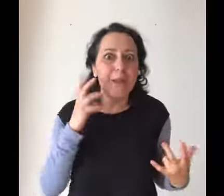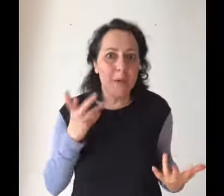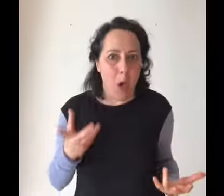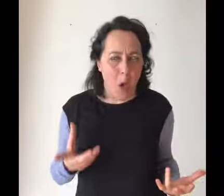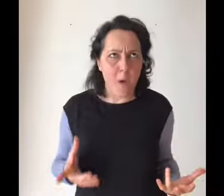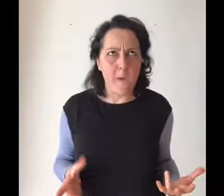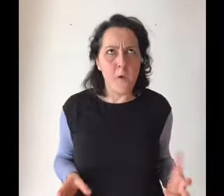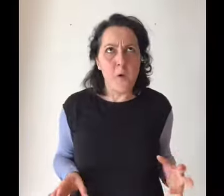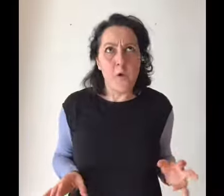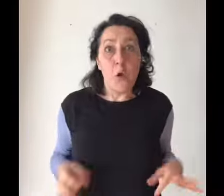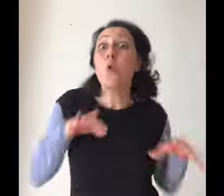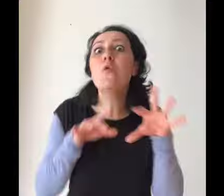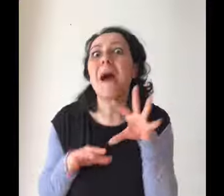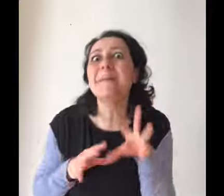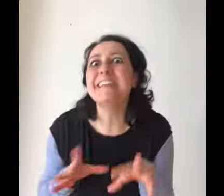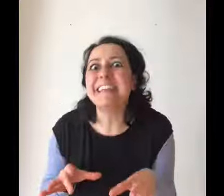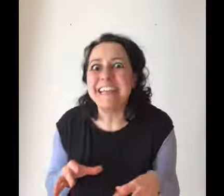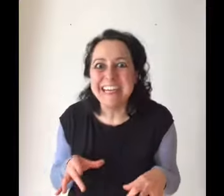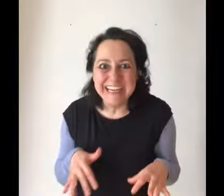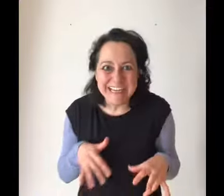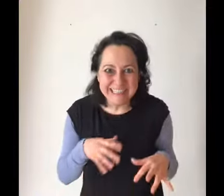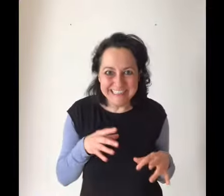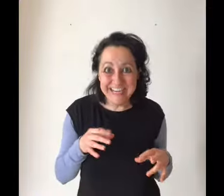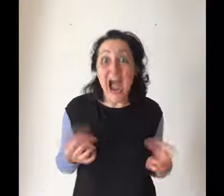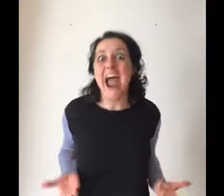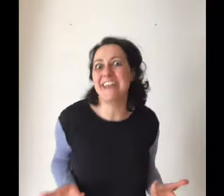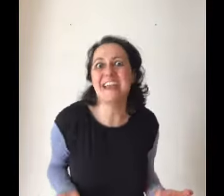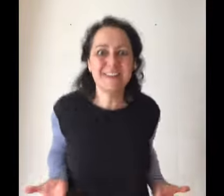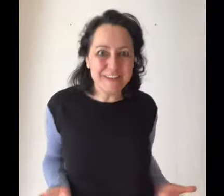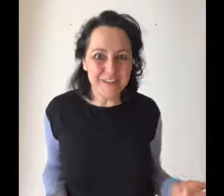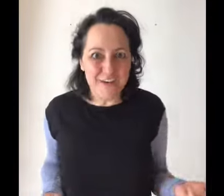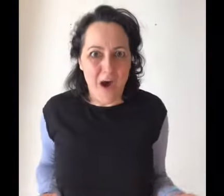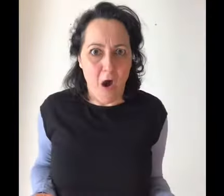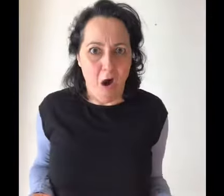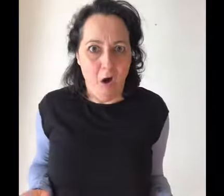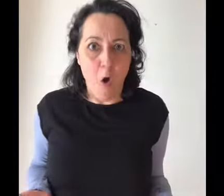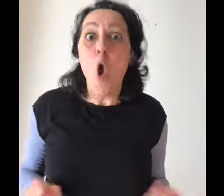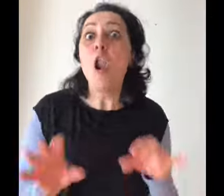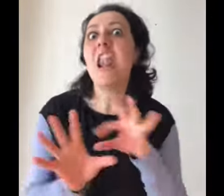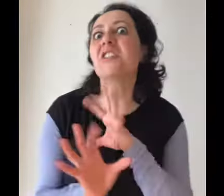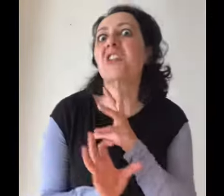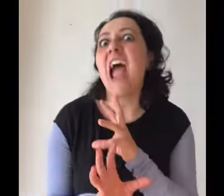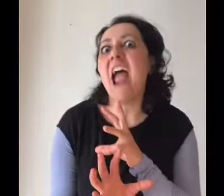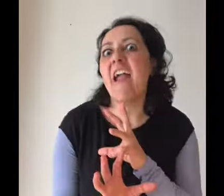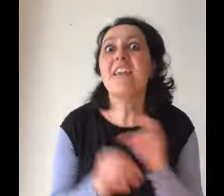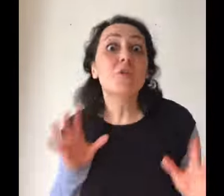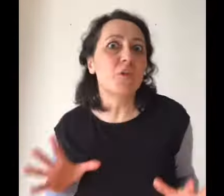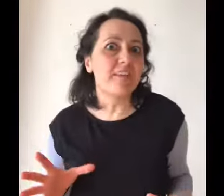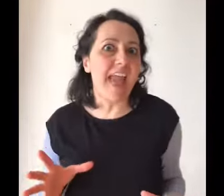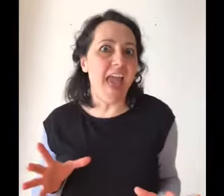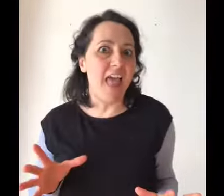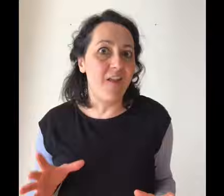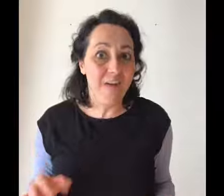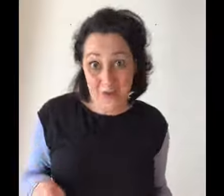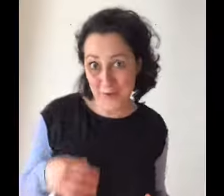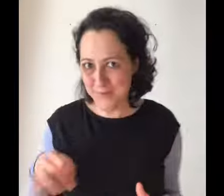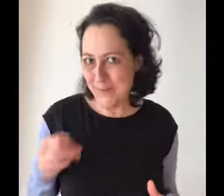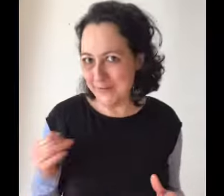boh, un abitino, adesso ti fa, lasagne, tortello e un po' di